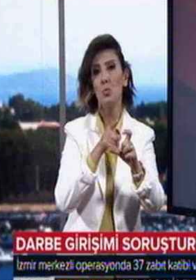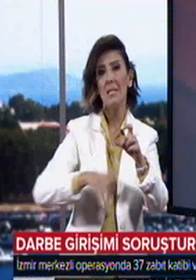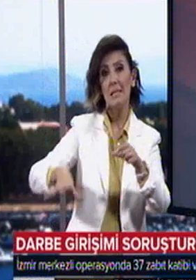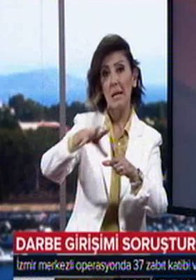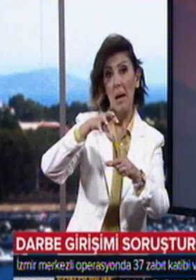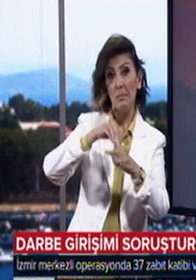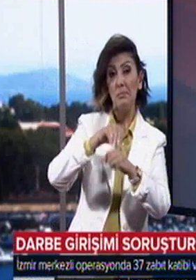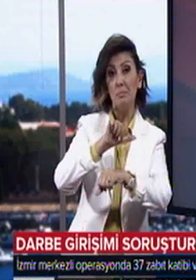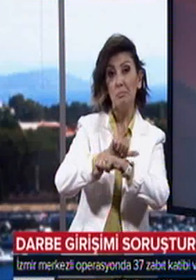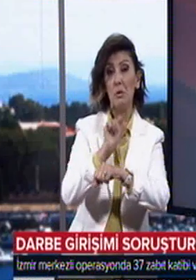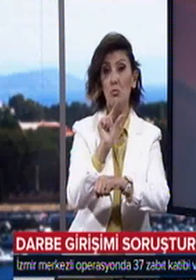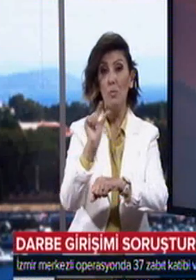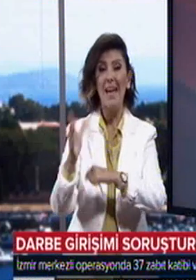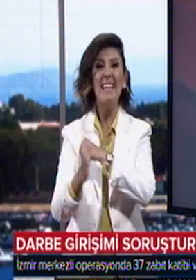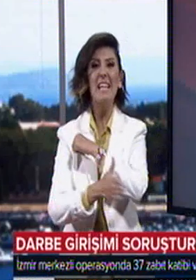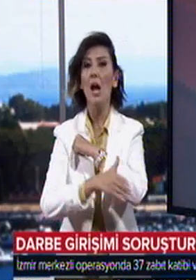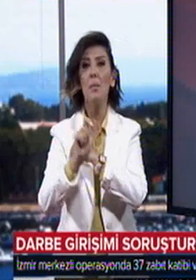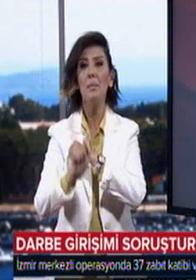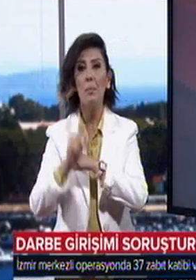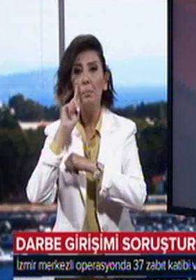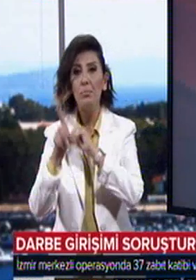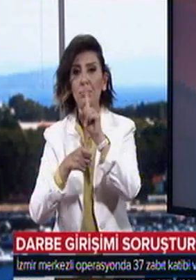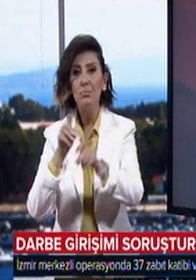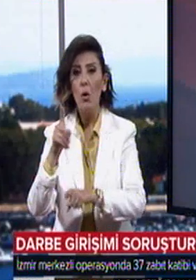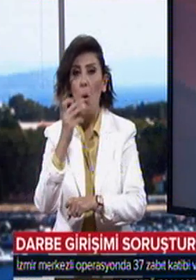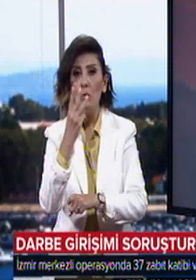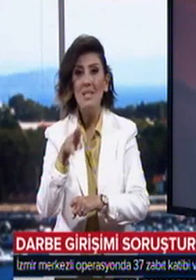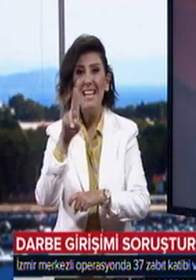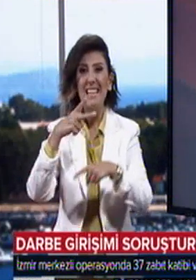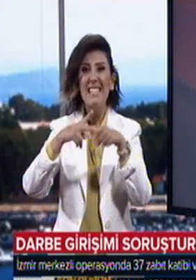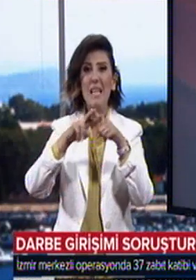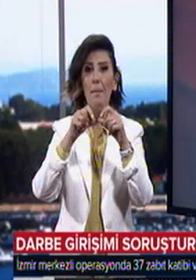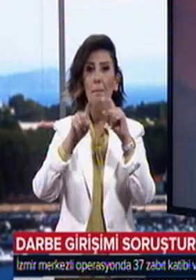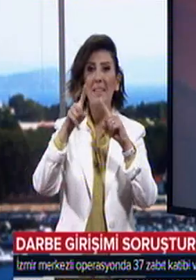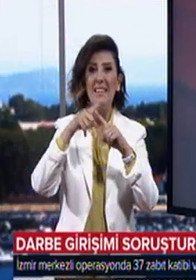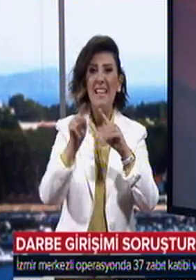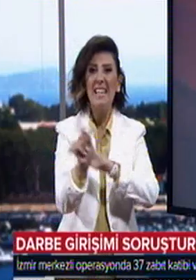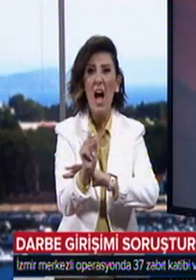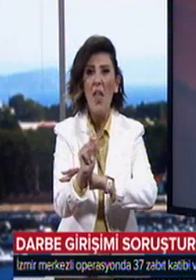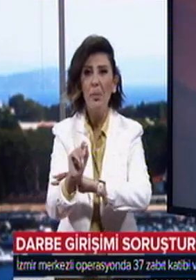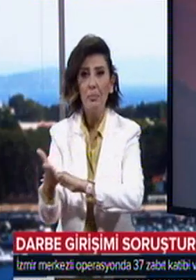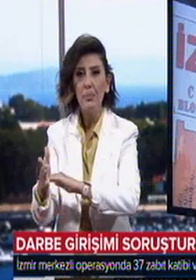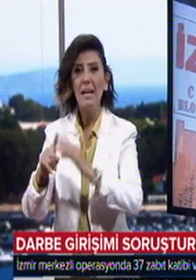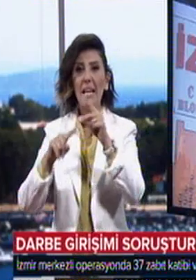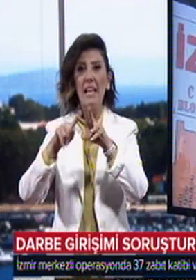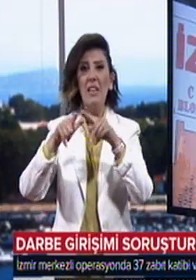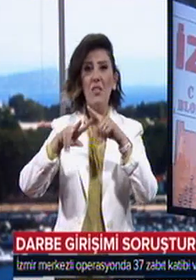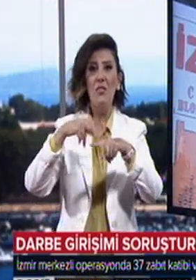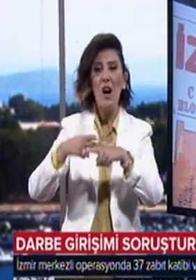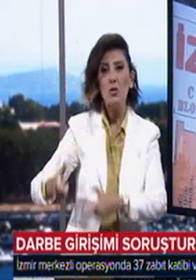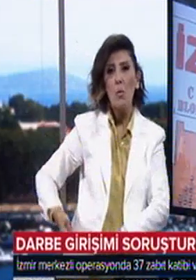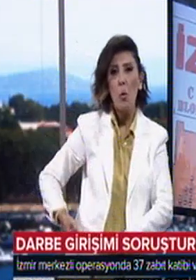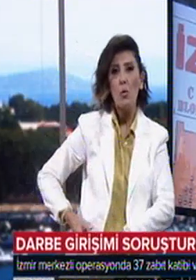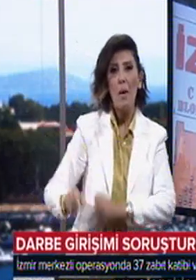yardım ettiği tespit edilen 37 zabıt katibi ve infaz koruma memuru gözaltına alındı. Darbe girişiminin